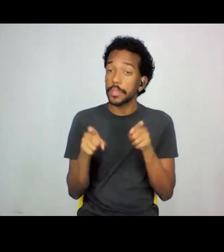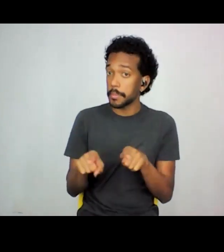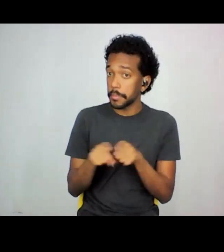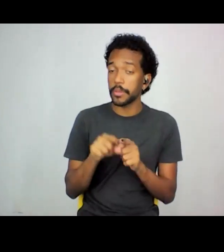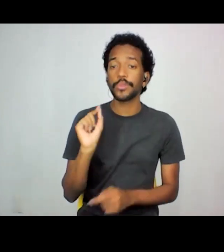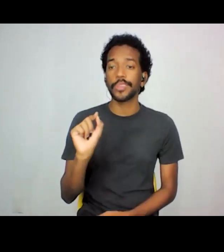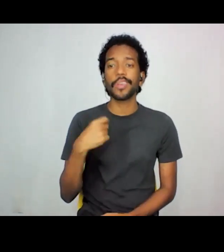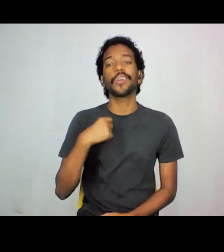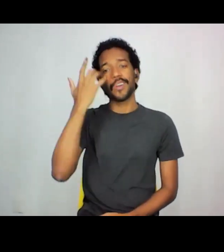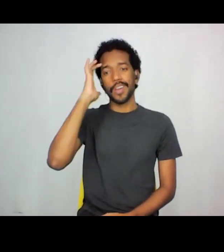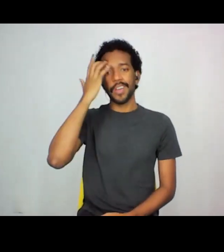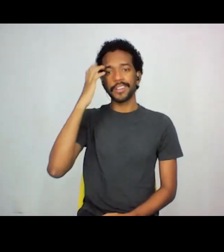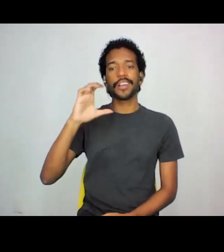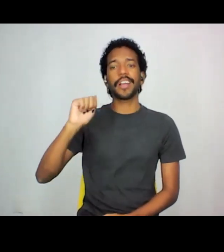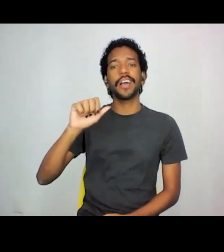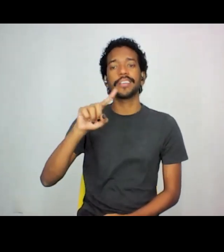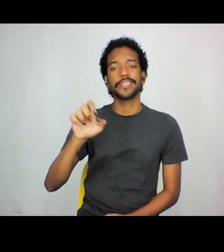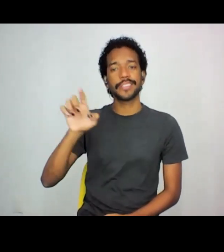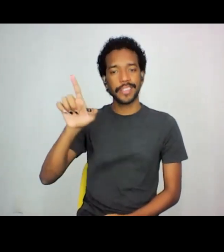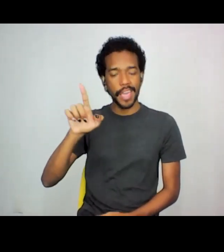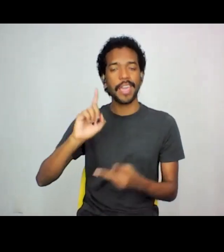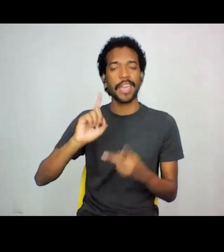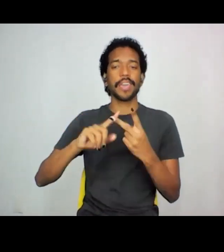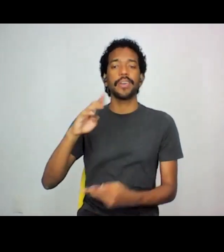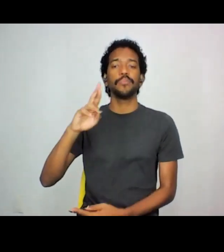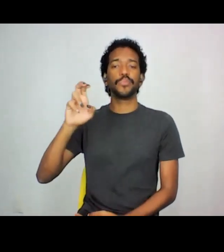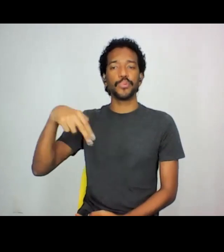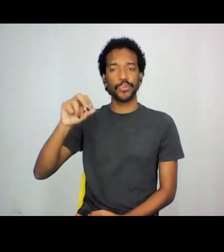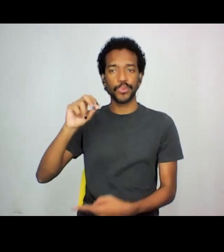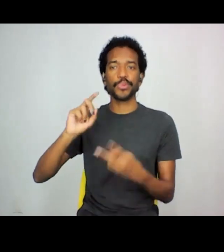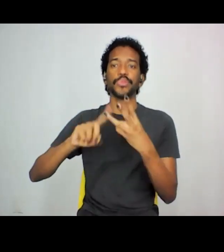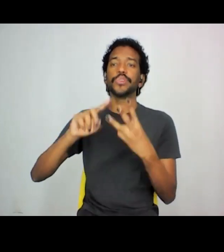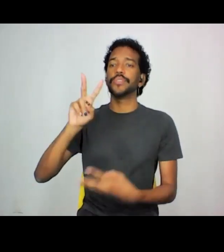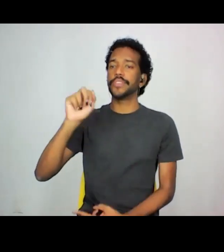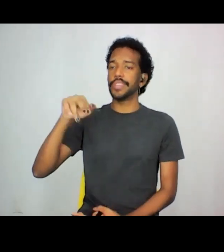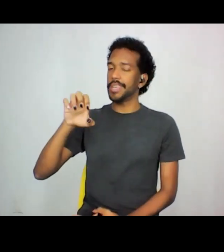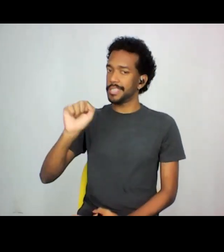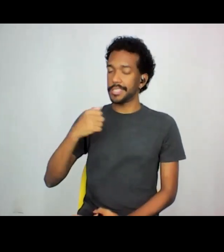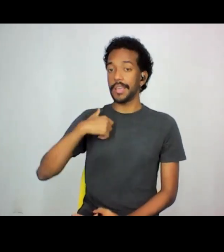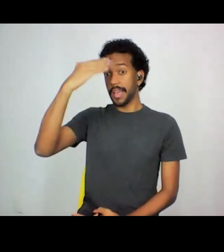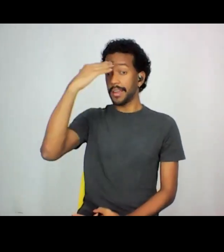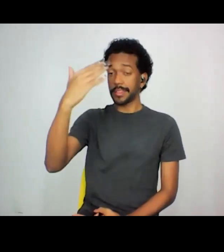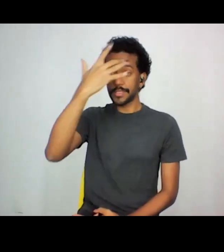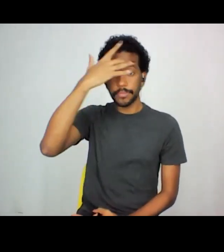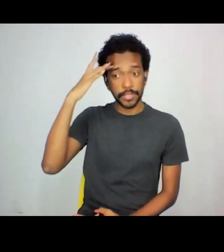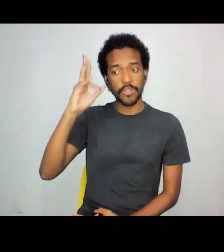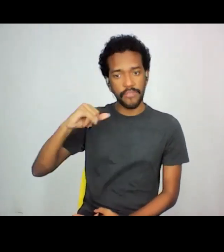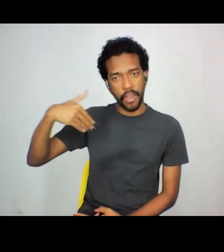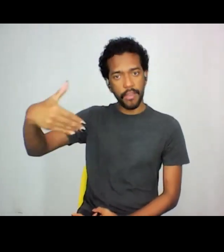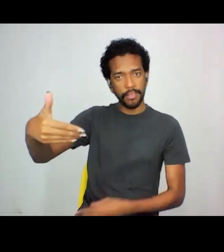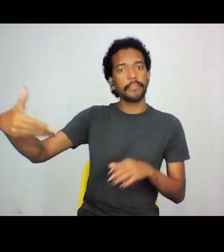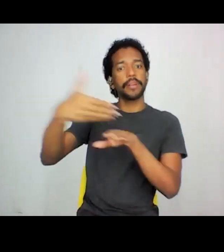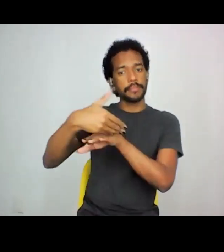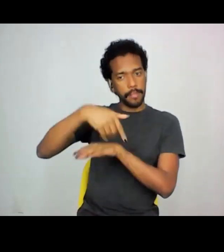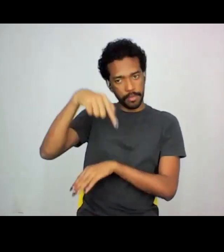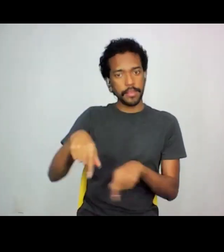eu acho que é isso, o Cazé, o Bruno e a Vanessa que estão aqui. Então, obrigada, agradeço já de antemão os que vêm nos próximos dias, né,